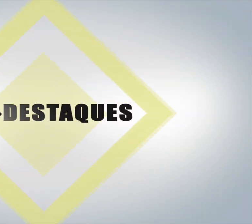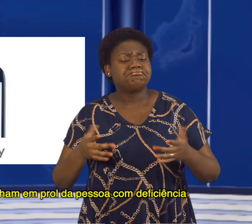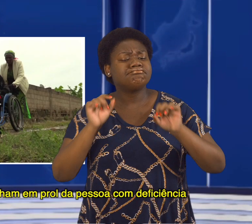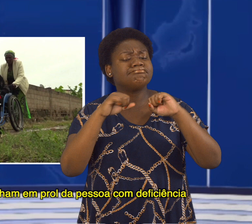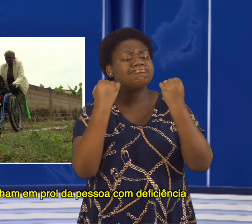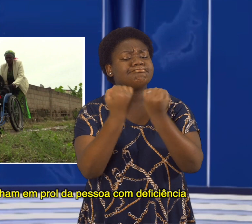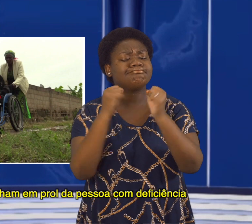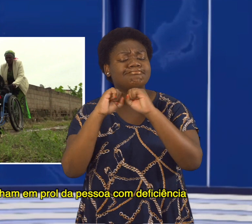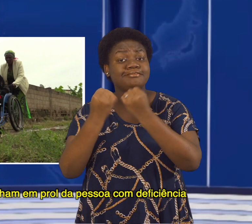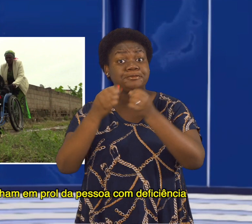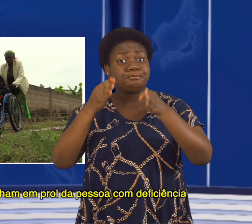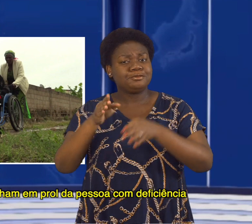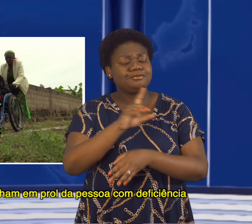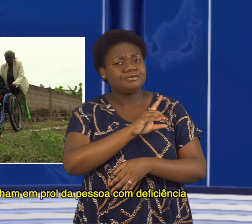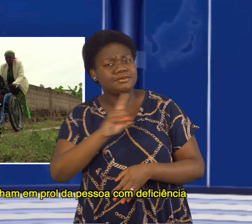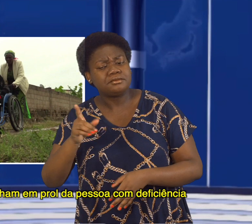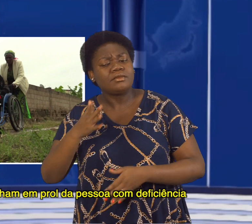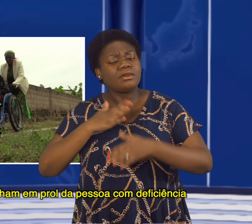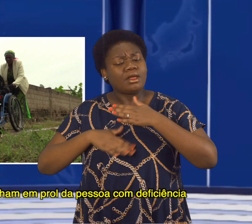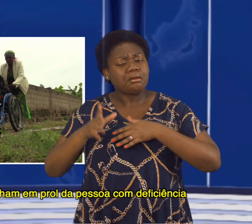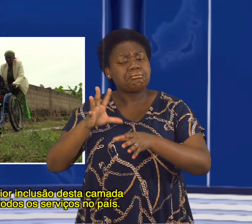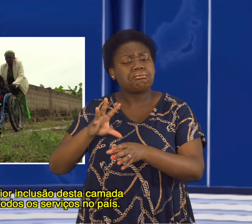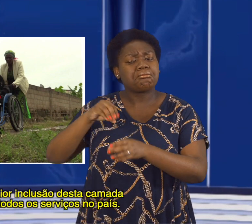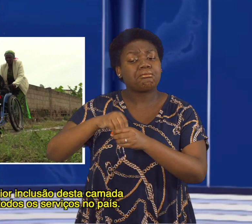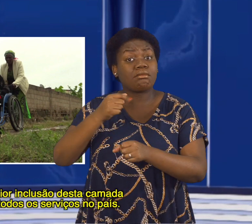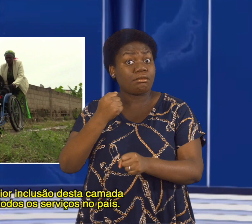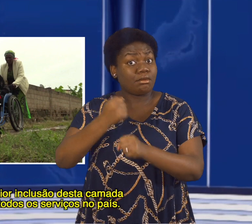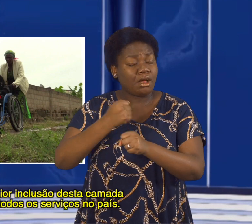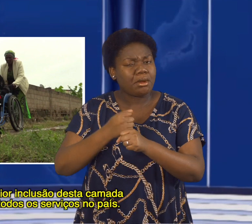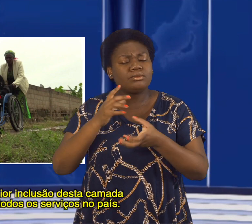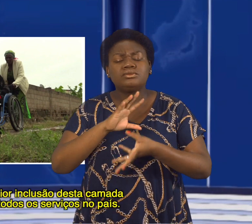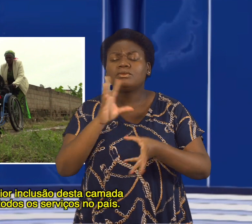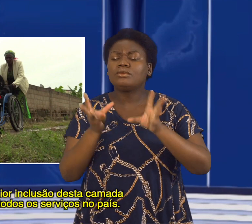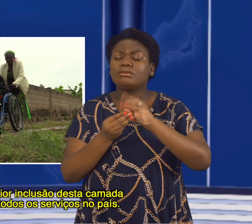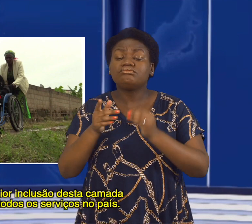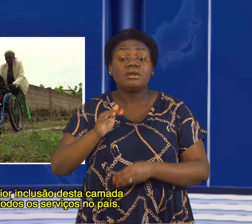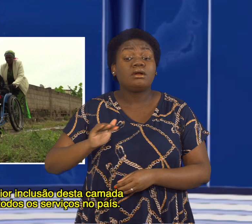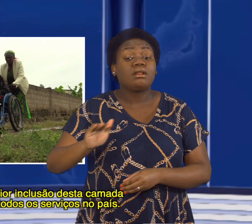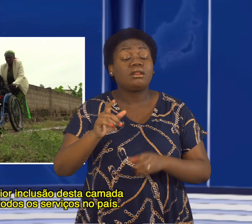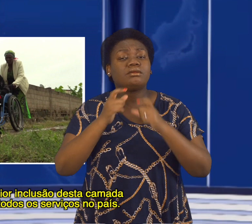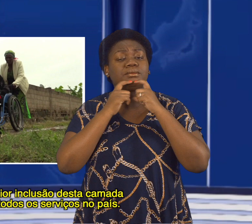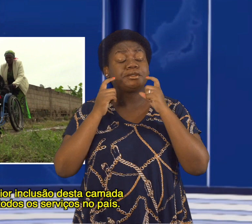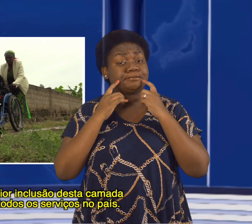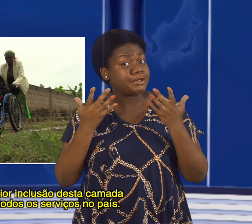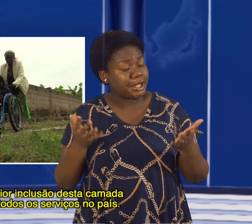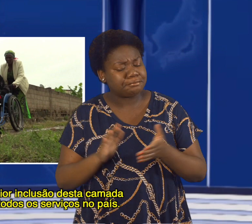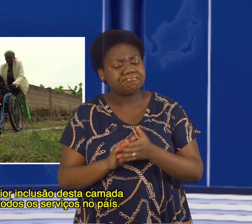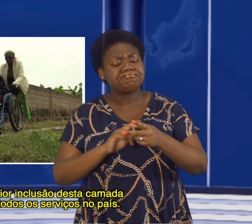Organizações que trabalham em prol da pessoa com deficiência querem maior inclusão desta camada social em todos os serviços no país.